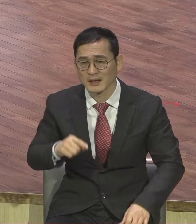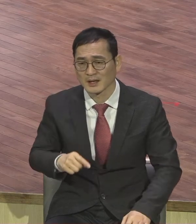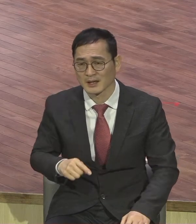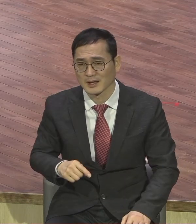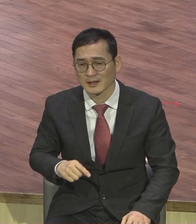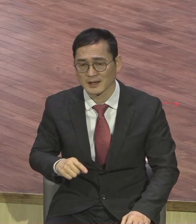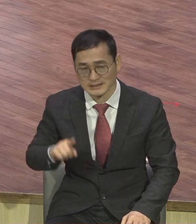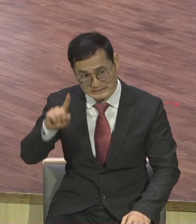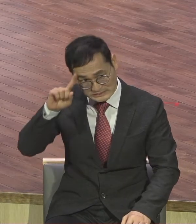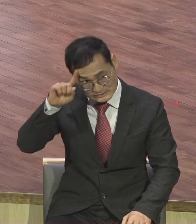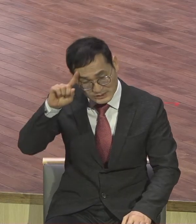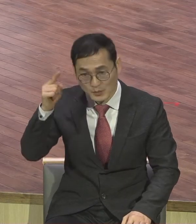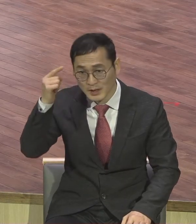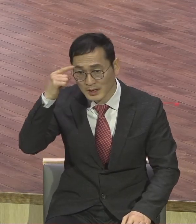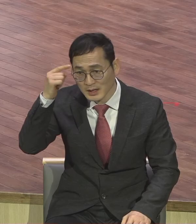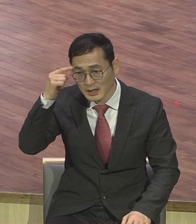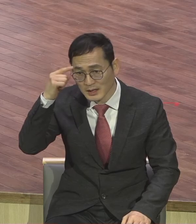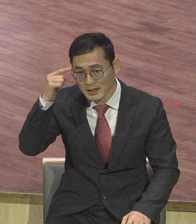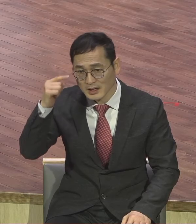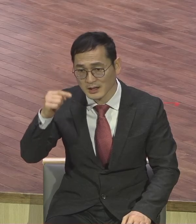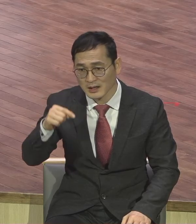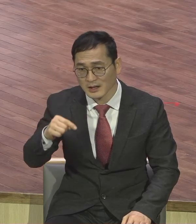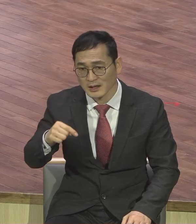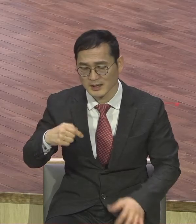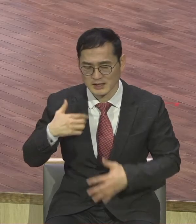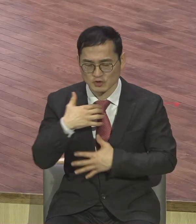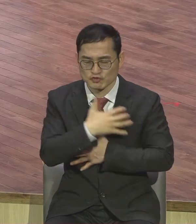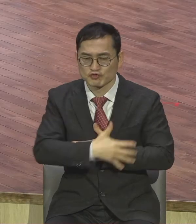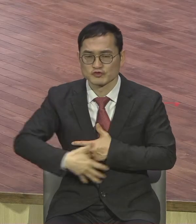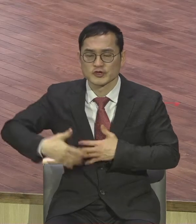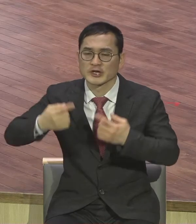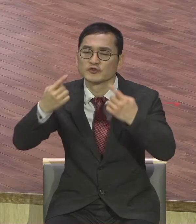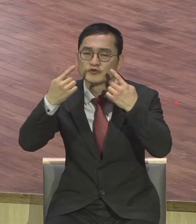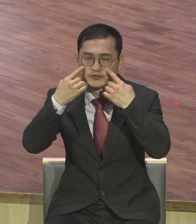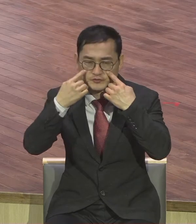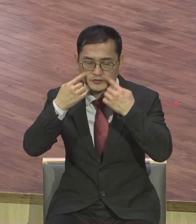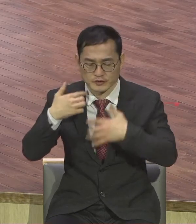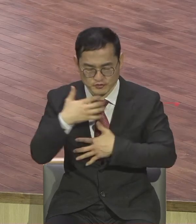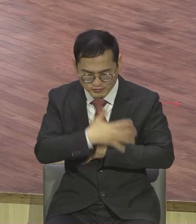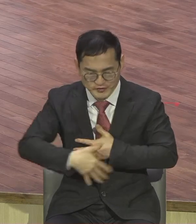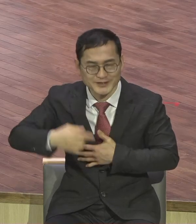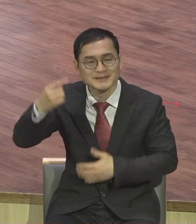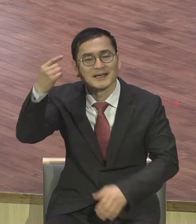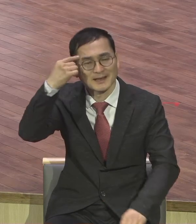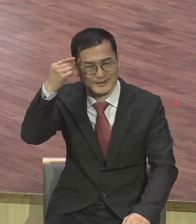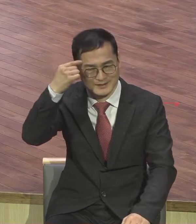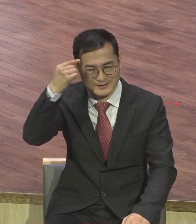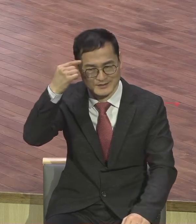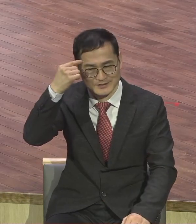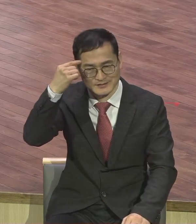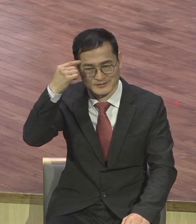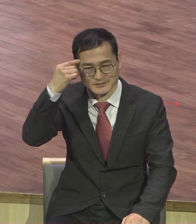육신적 관점에서 시험 들은 사람들 거의 100% 다 육신적 관점에서